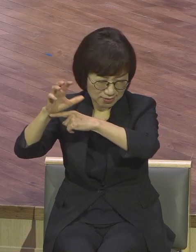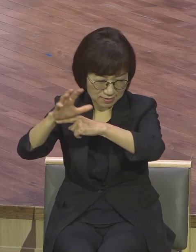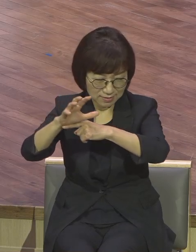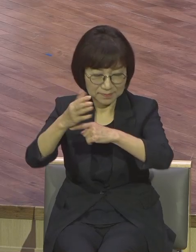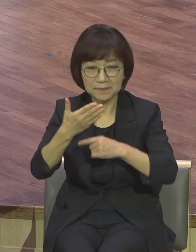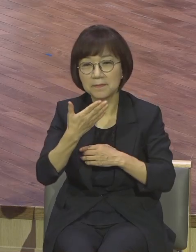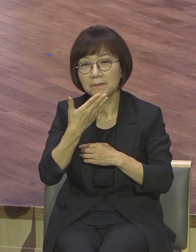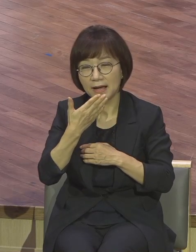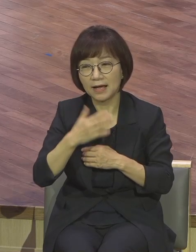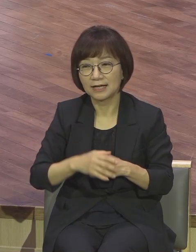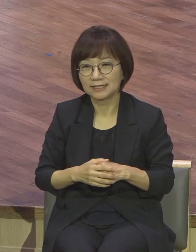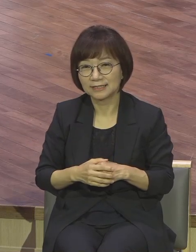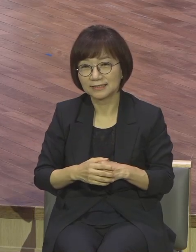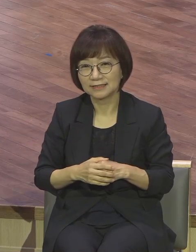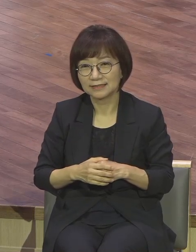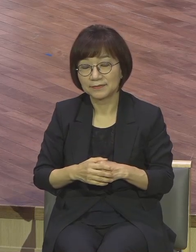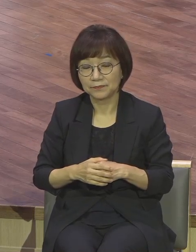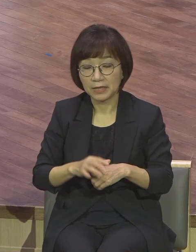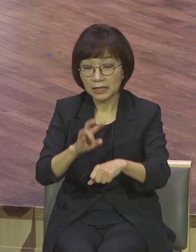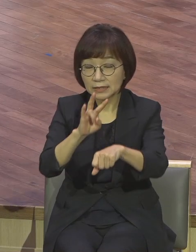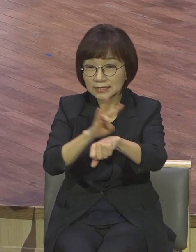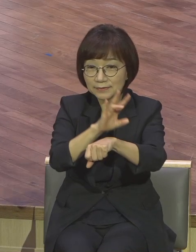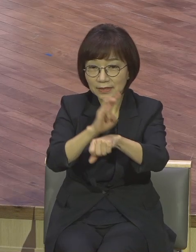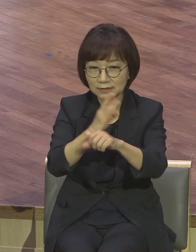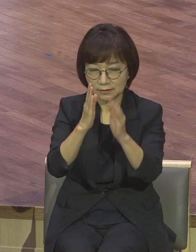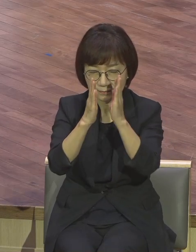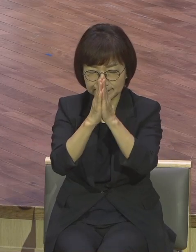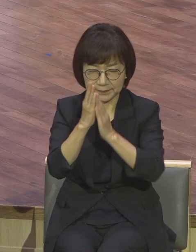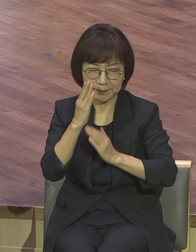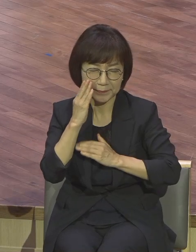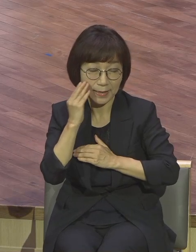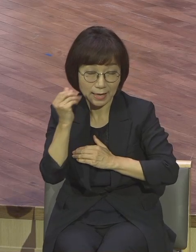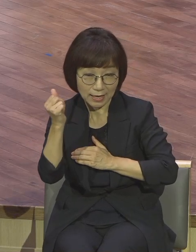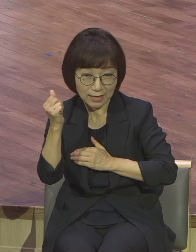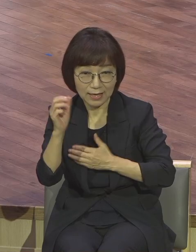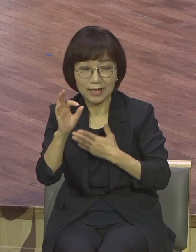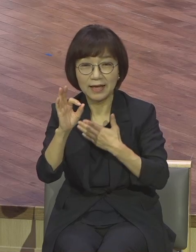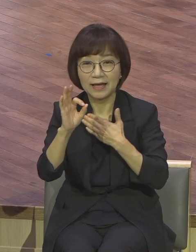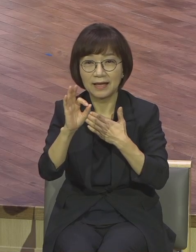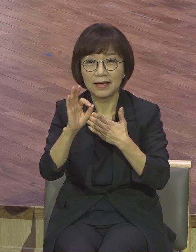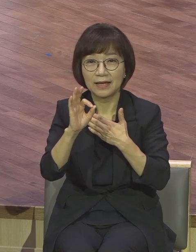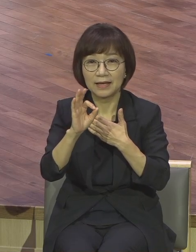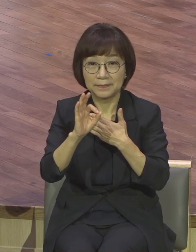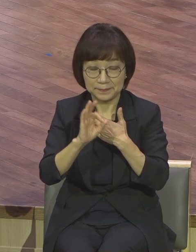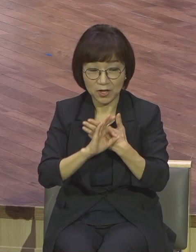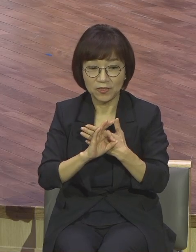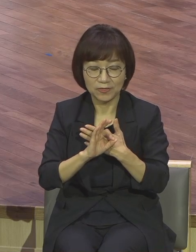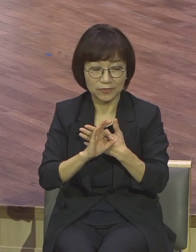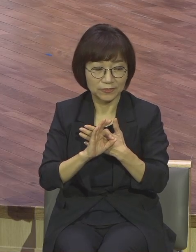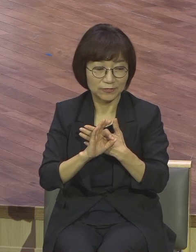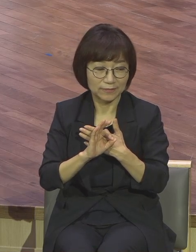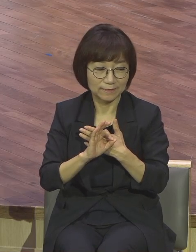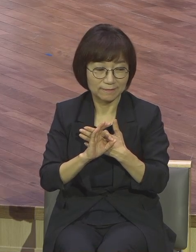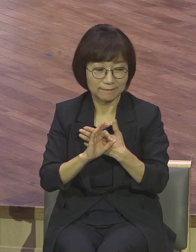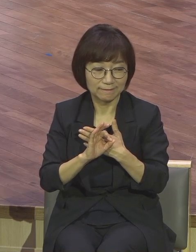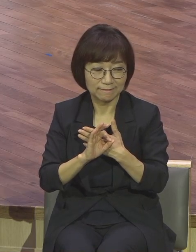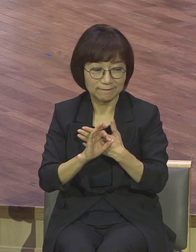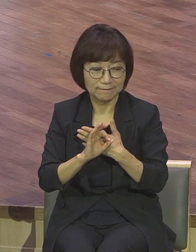24세 기도가 되어진 삶의 가장 큰 특징이 뭐냐 기도하는 사람인데 가장 큰 특징 그게